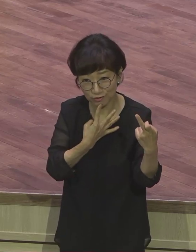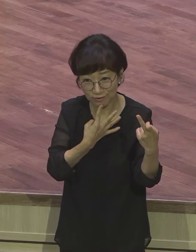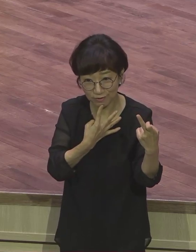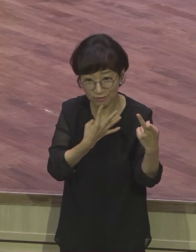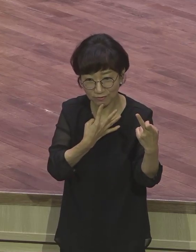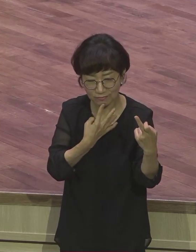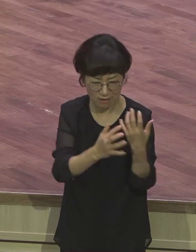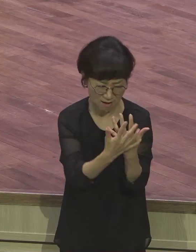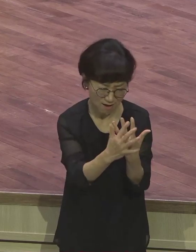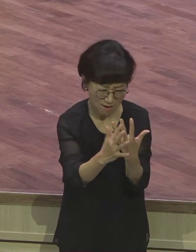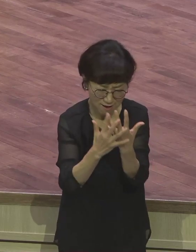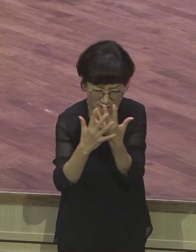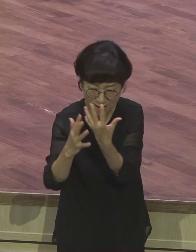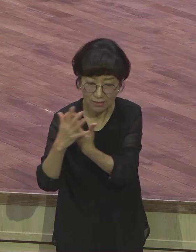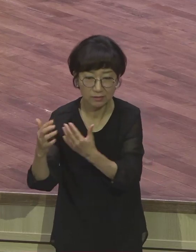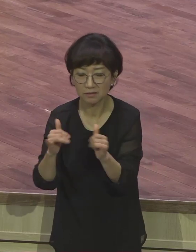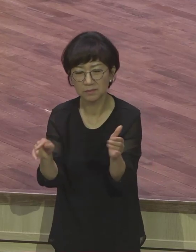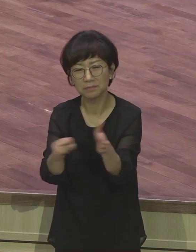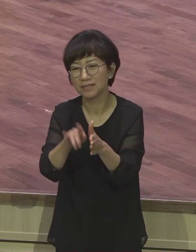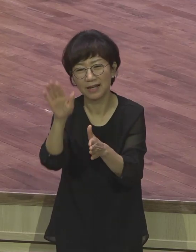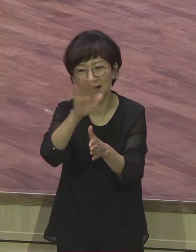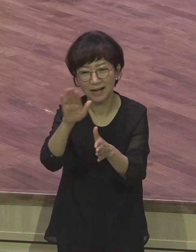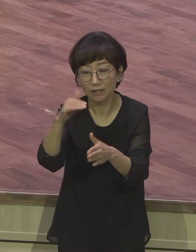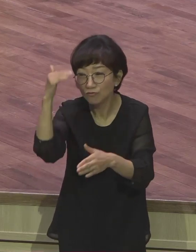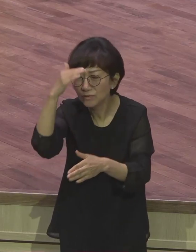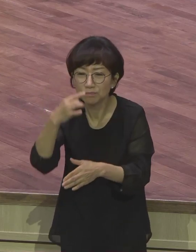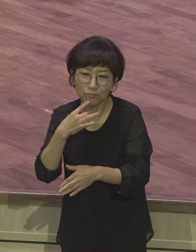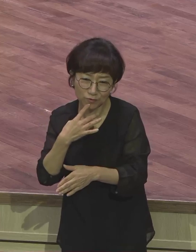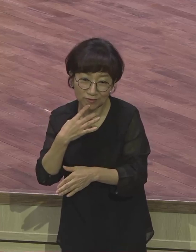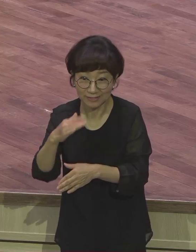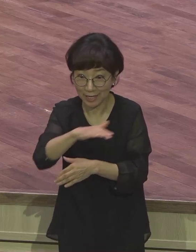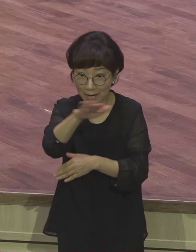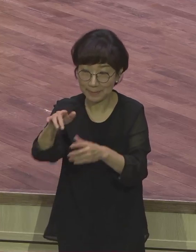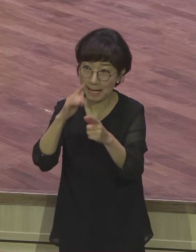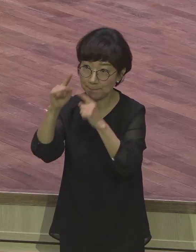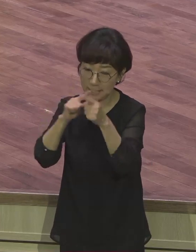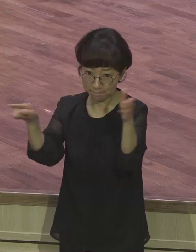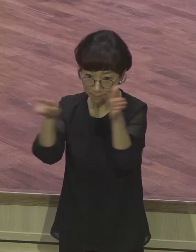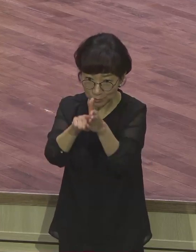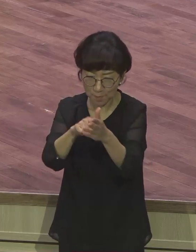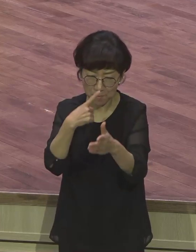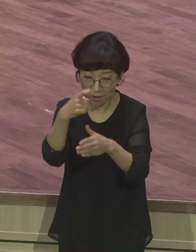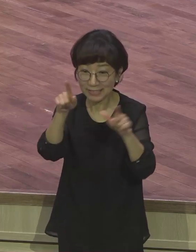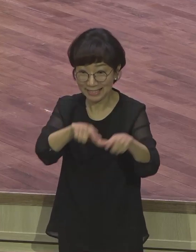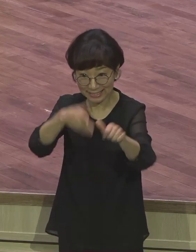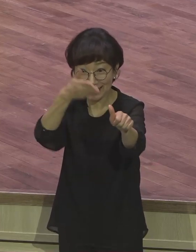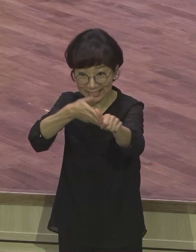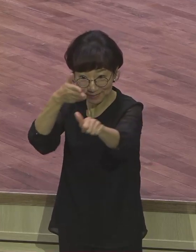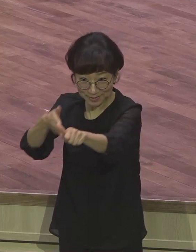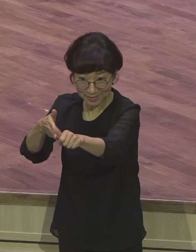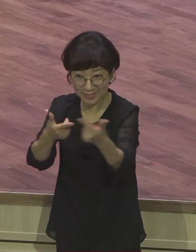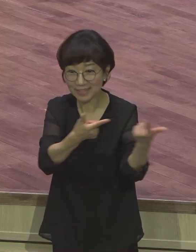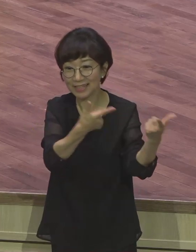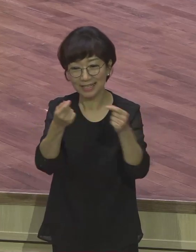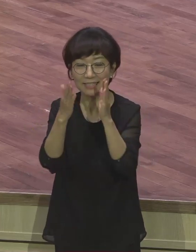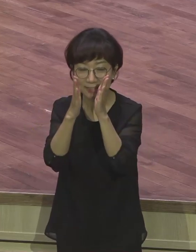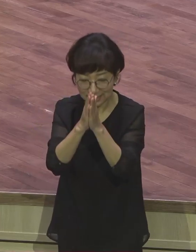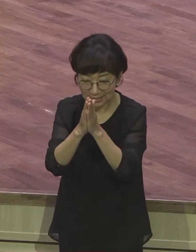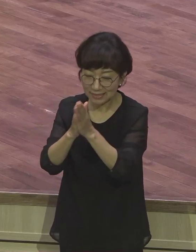정말 멋진 인생 사시기를 제문으로 축복합니다. 기도합시다. 아버지 하나님 진심으로 감사합니다.